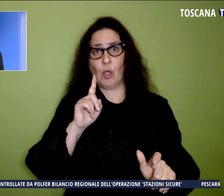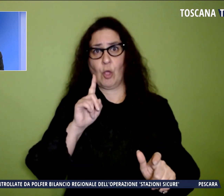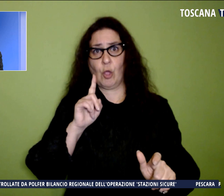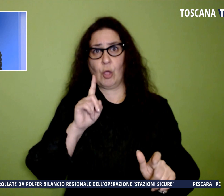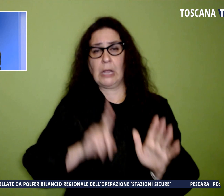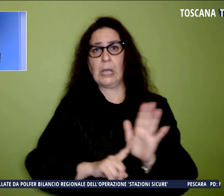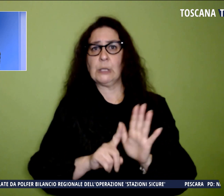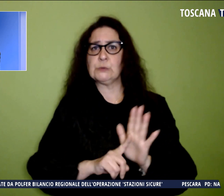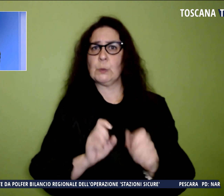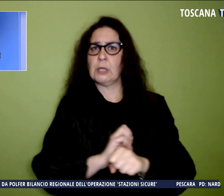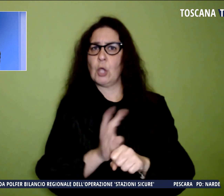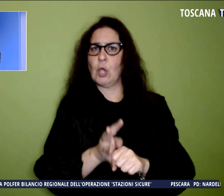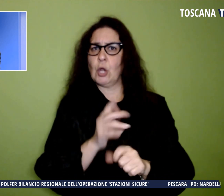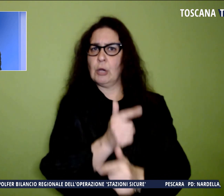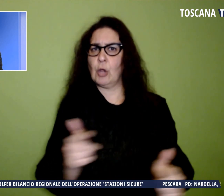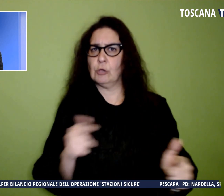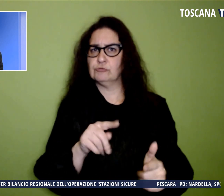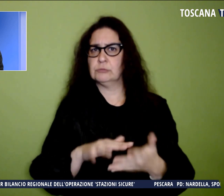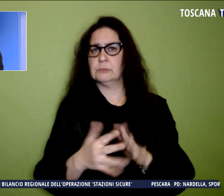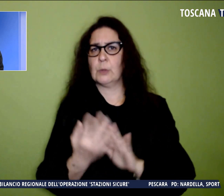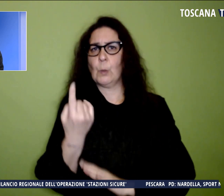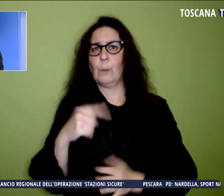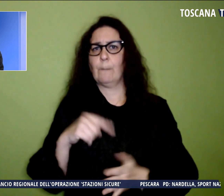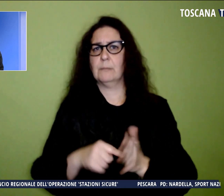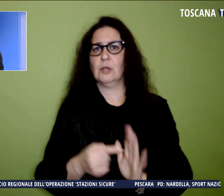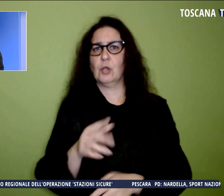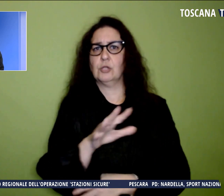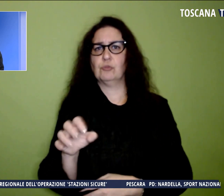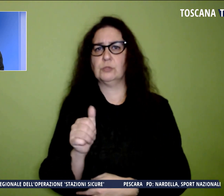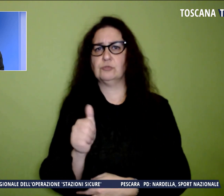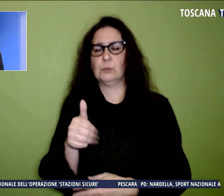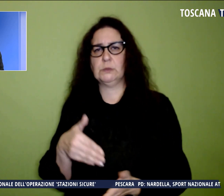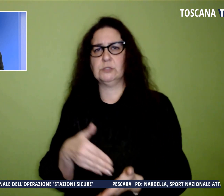e raggiungono quota 1 milione e 511 mila.